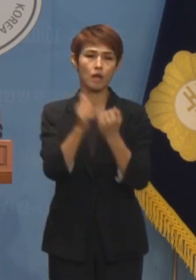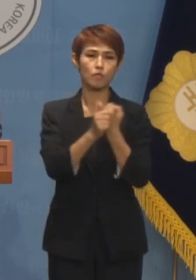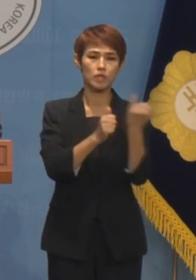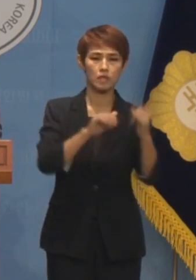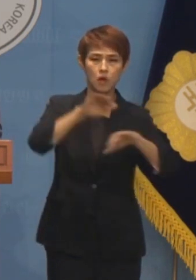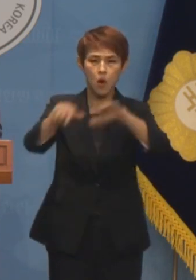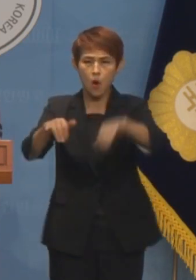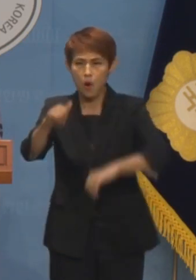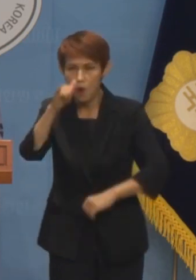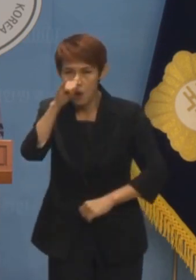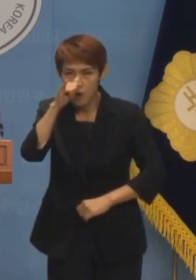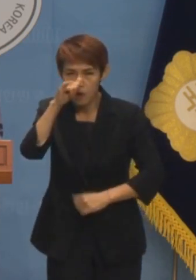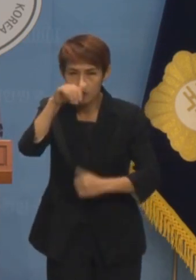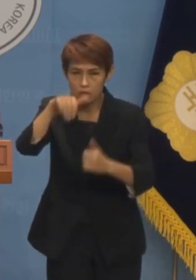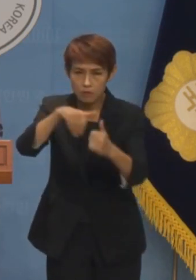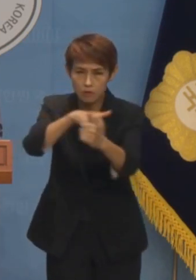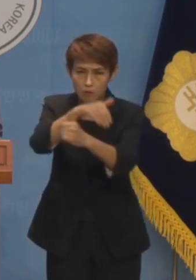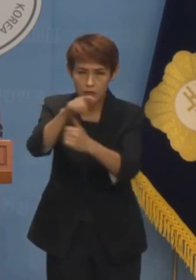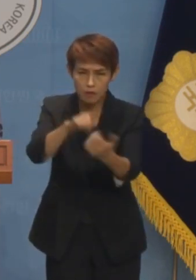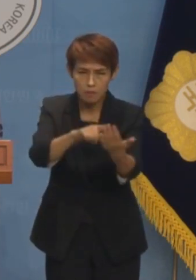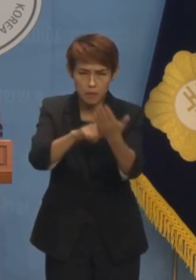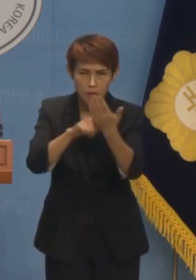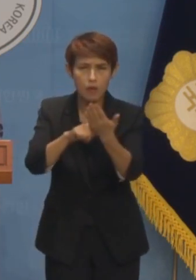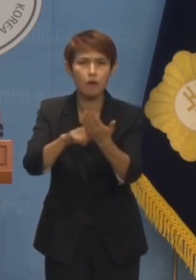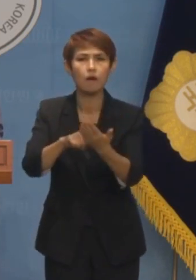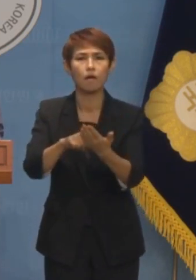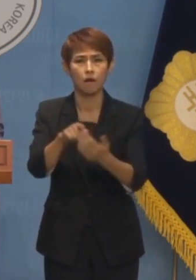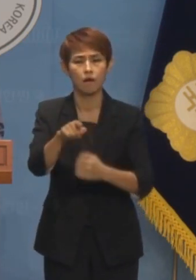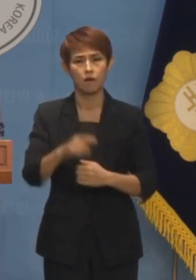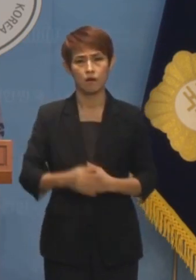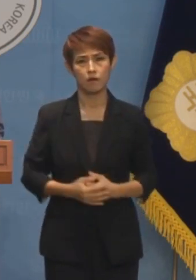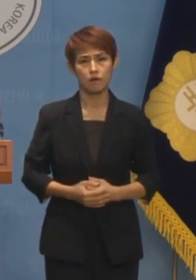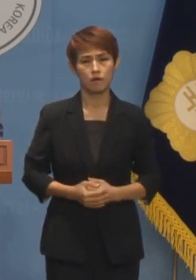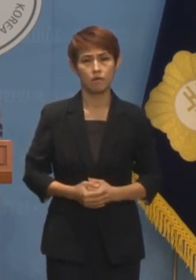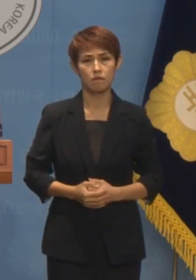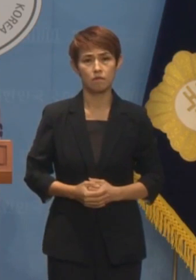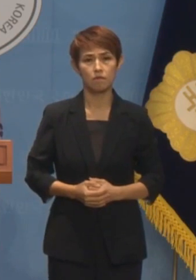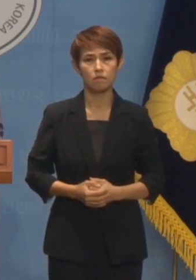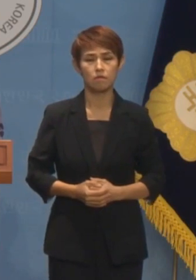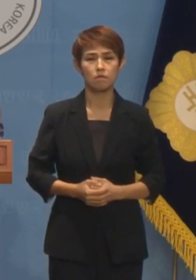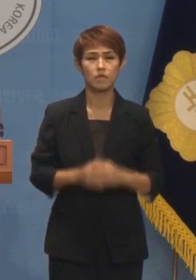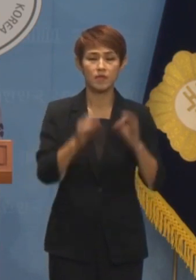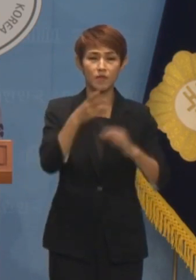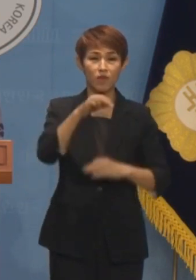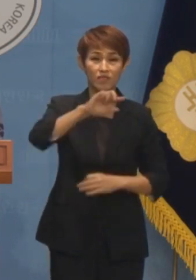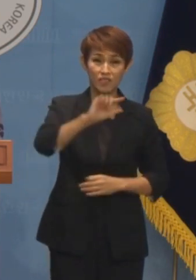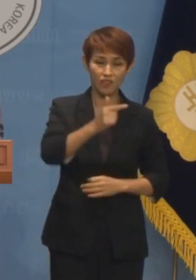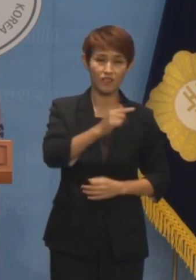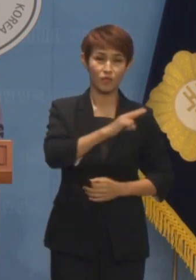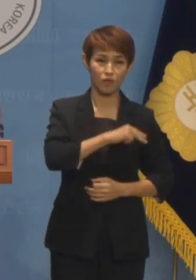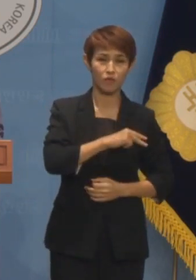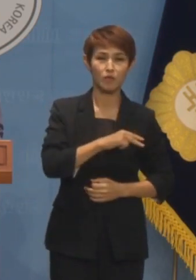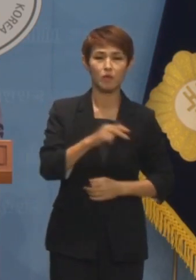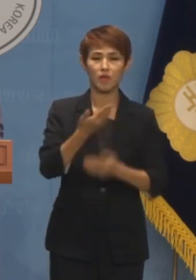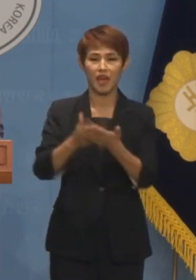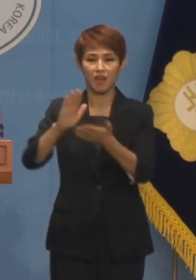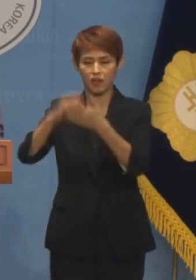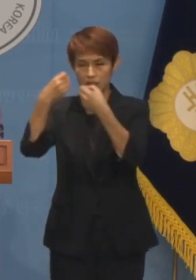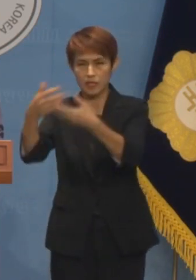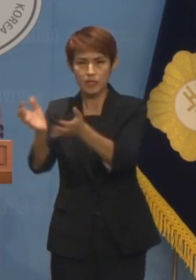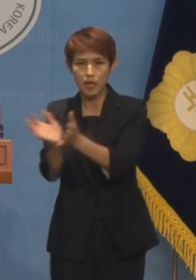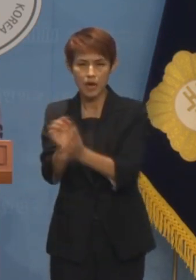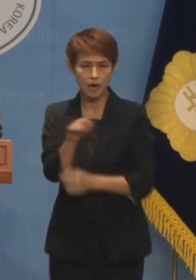구체적인 정황과 의혹들이 제기되었습니다. 김영선 전 의원과 개혁신당 사이에 그 무슨